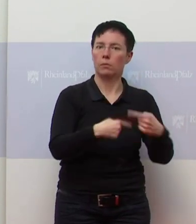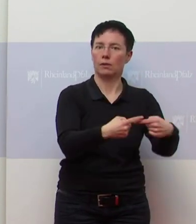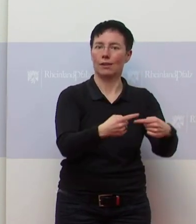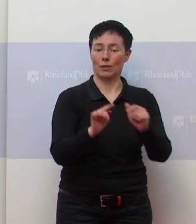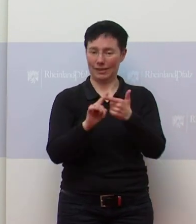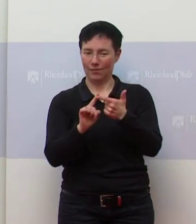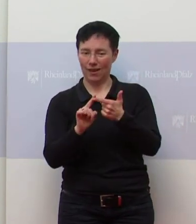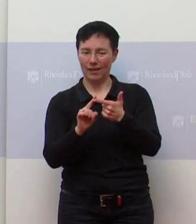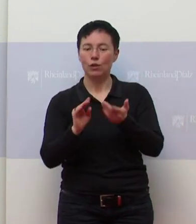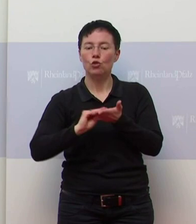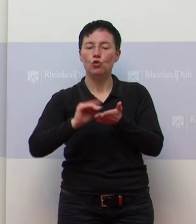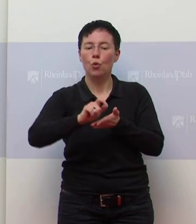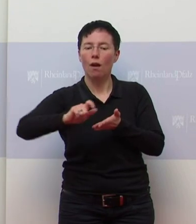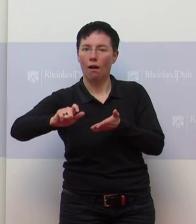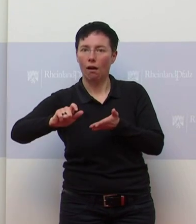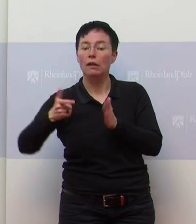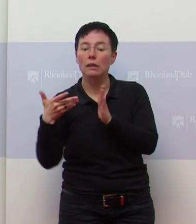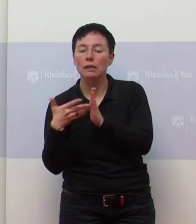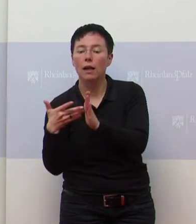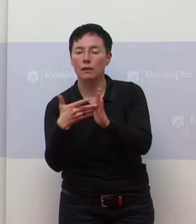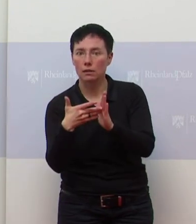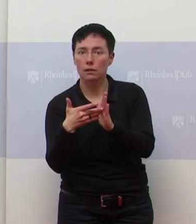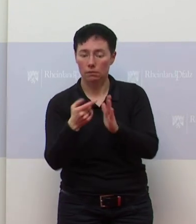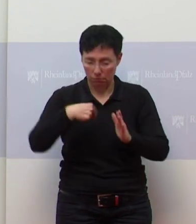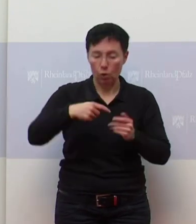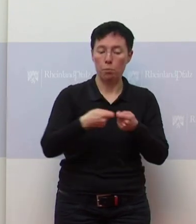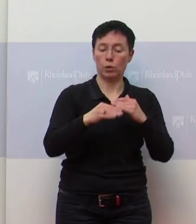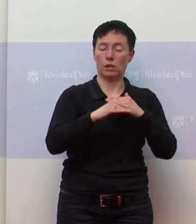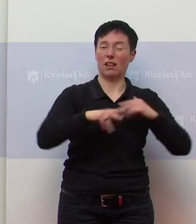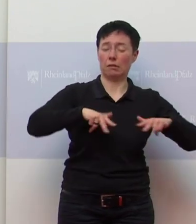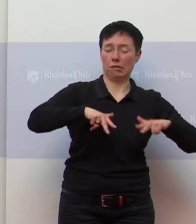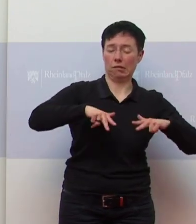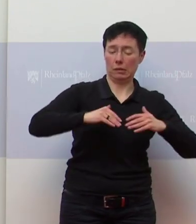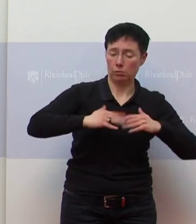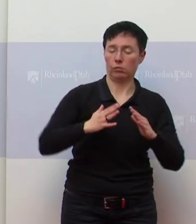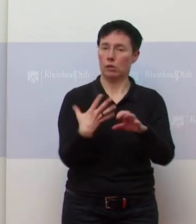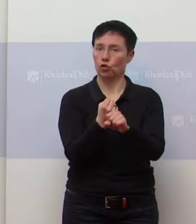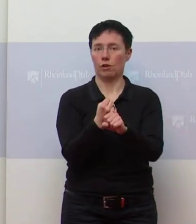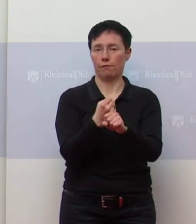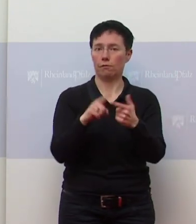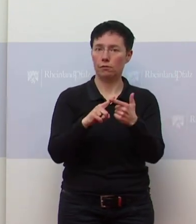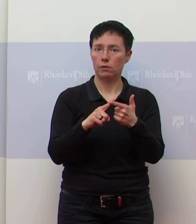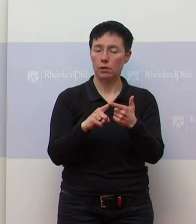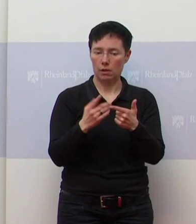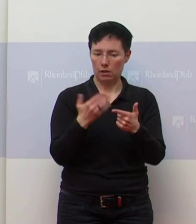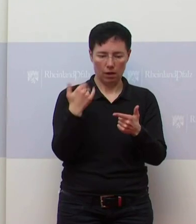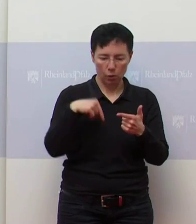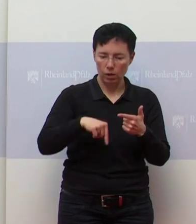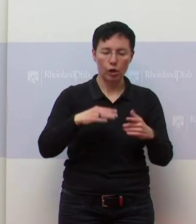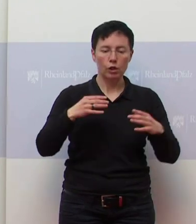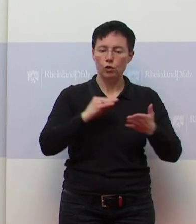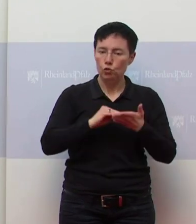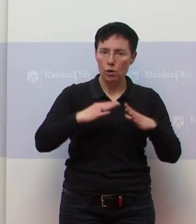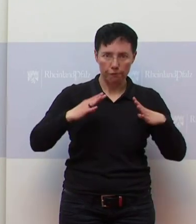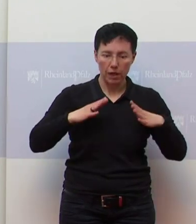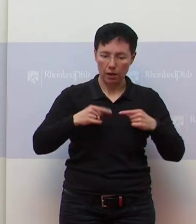Testen der Schüler und Schülerinnen. Auch da haben wir Infrastruktur aus dem Boden gestampft. Und auch das funktioniert. Bei uns sind jetzt Schulferien. Bei uns wird es dann